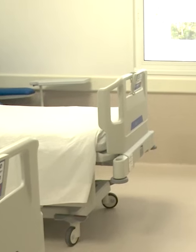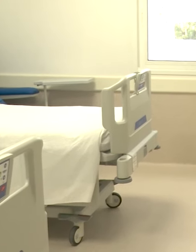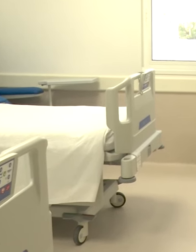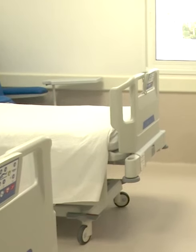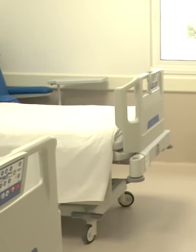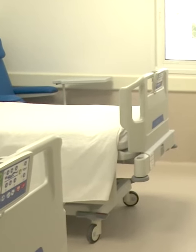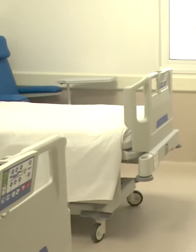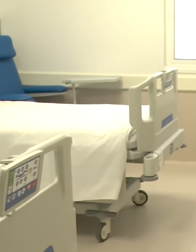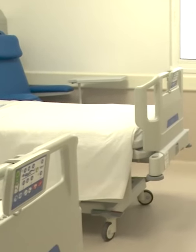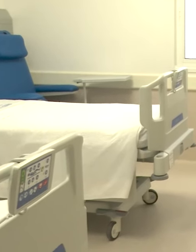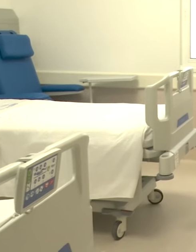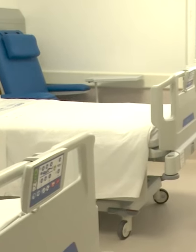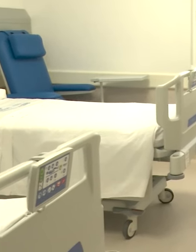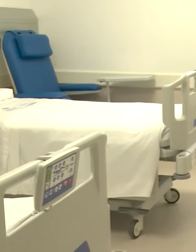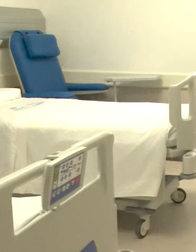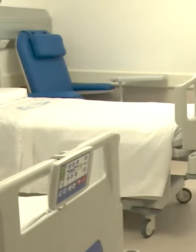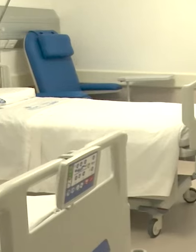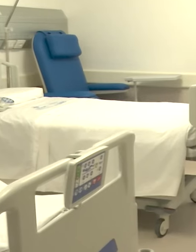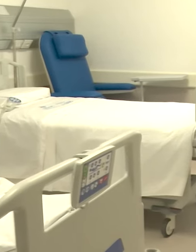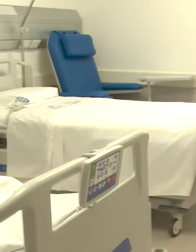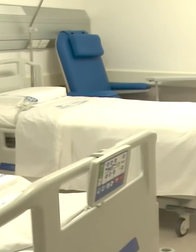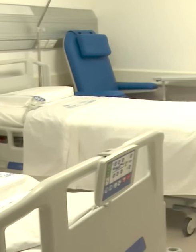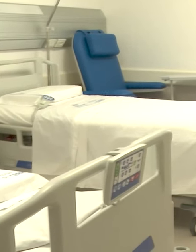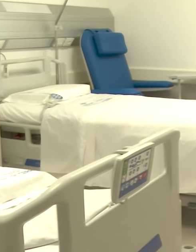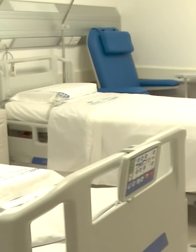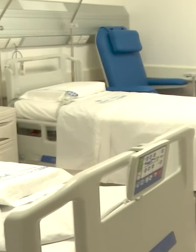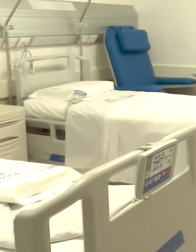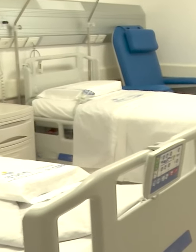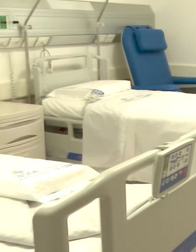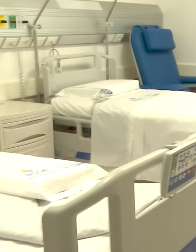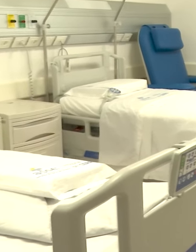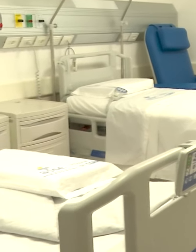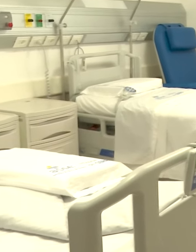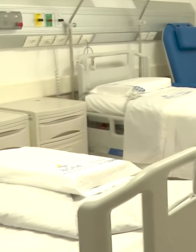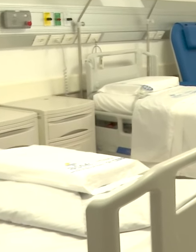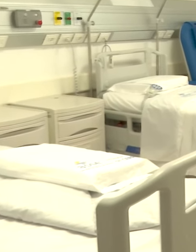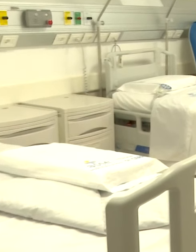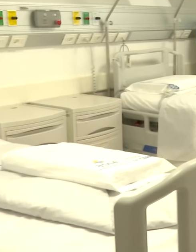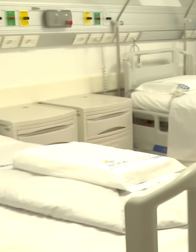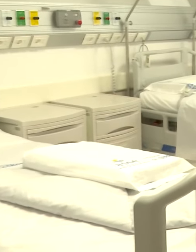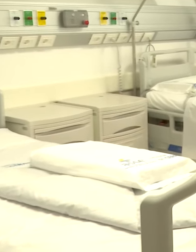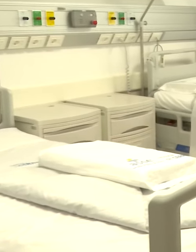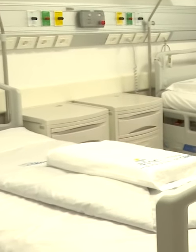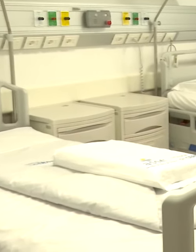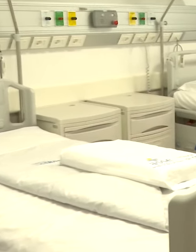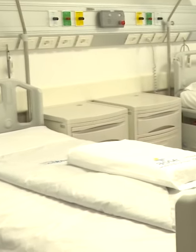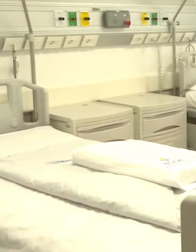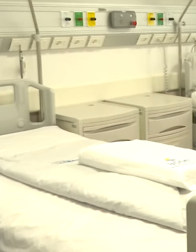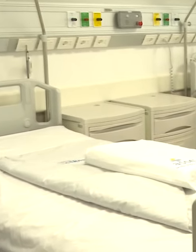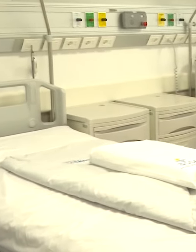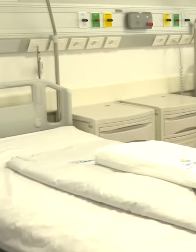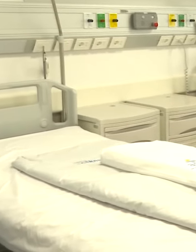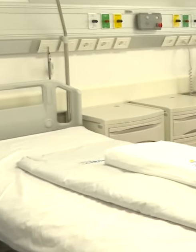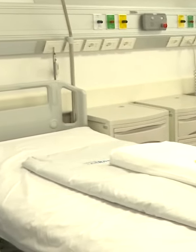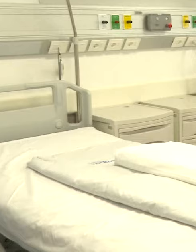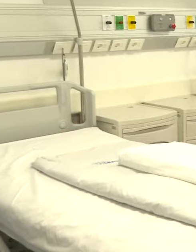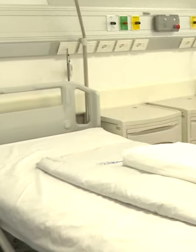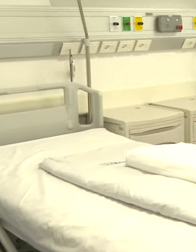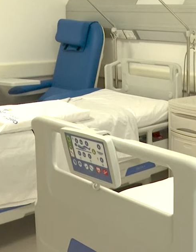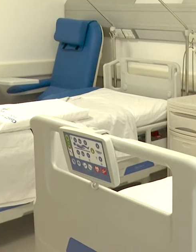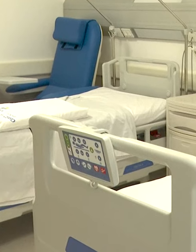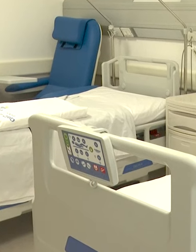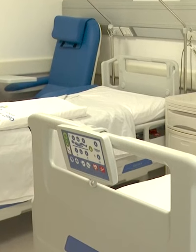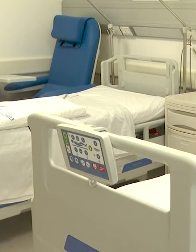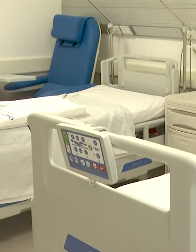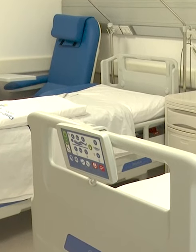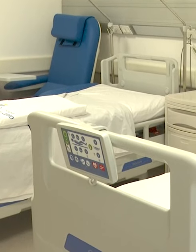Lo más importante del hospital son los funcionarios a los que quiero pedirles un